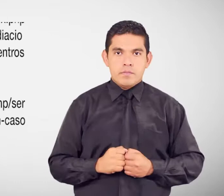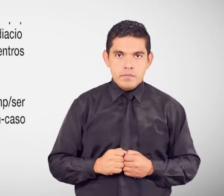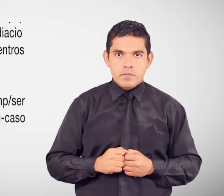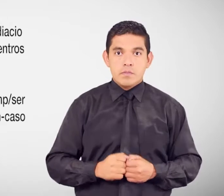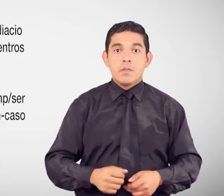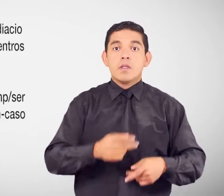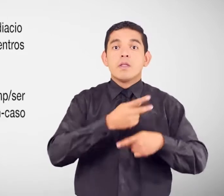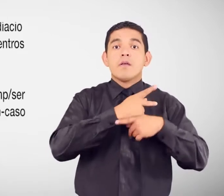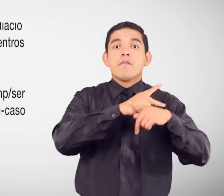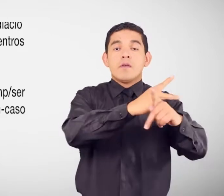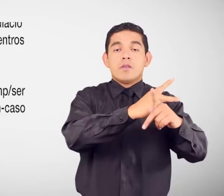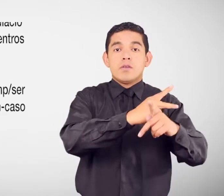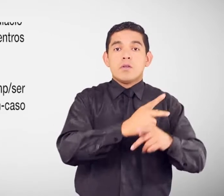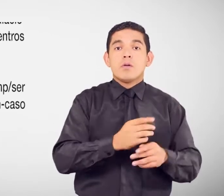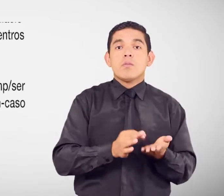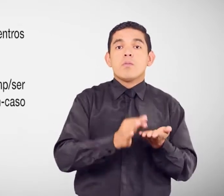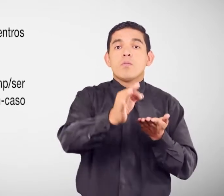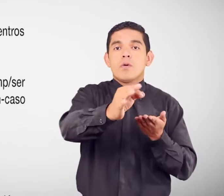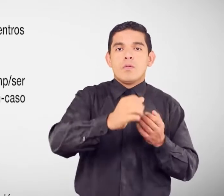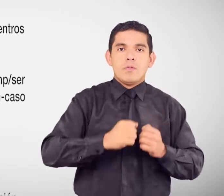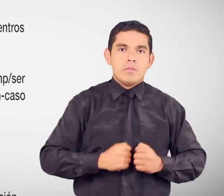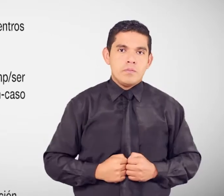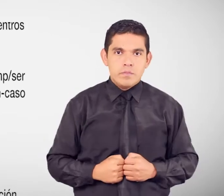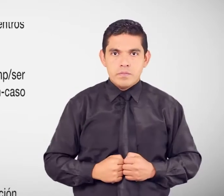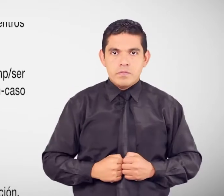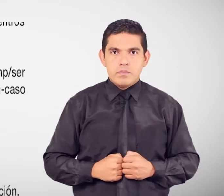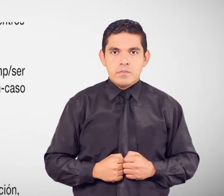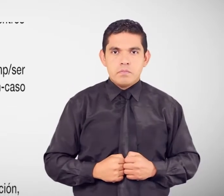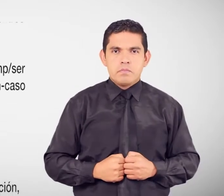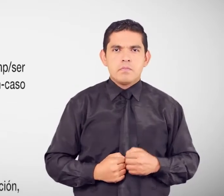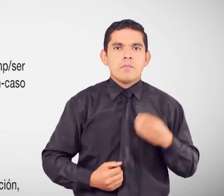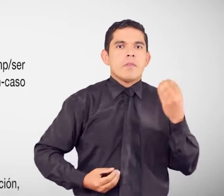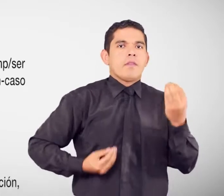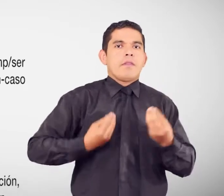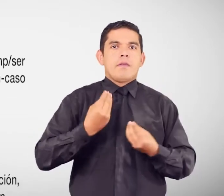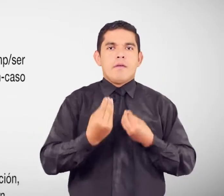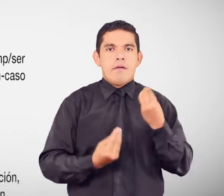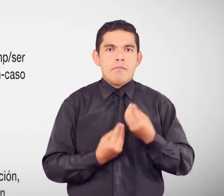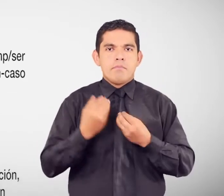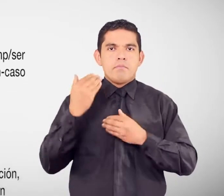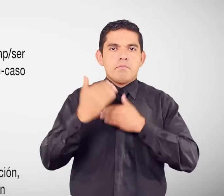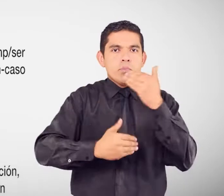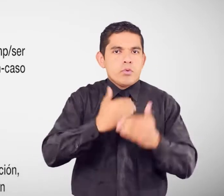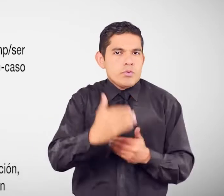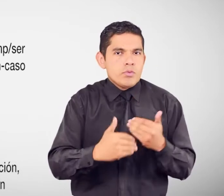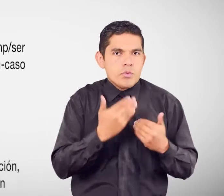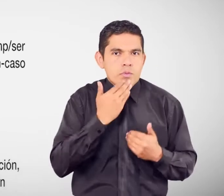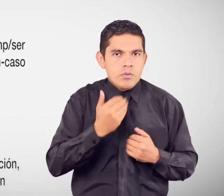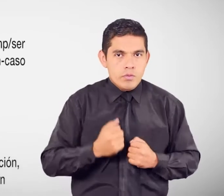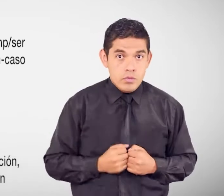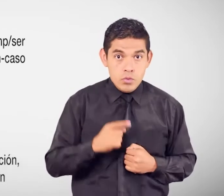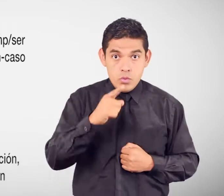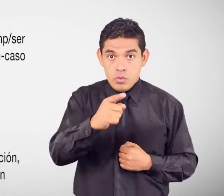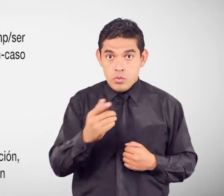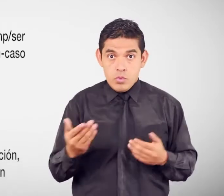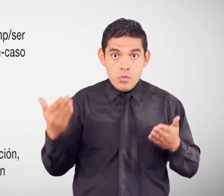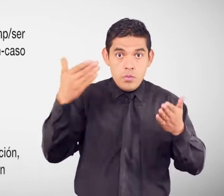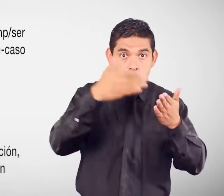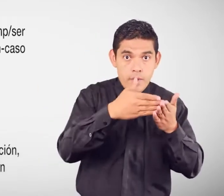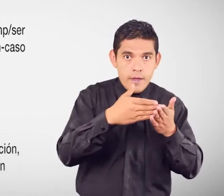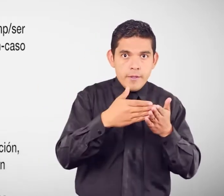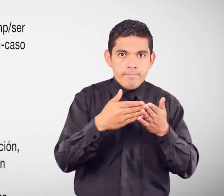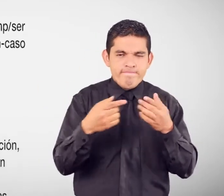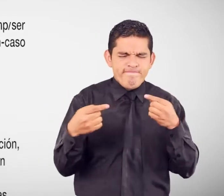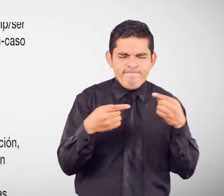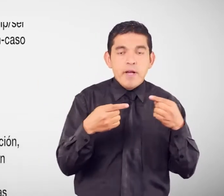del Pueblo ¿Qué se debe hacer? Procedimiento Si decides llevar el conflicto a mediación Debes